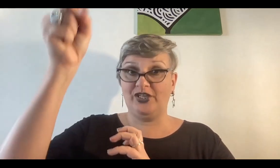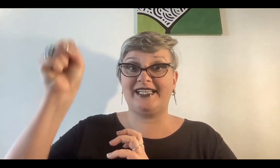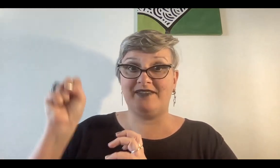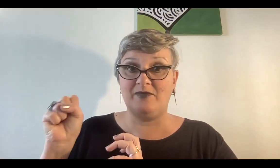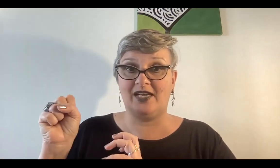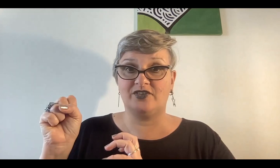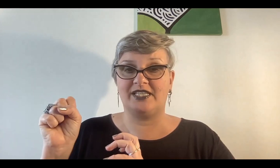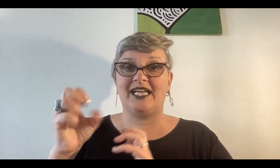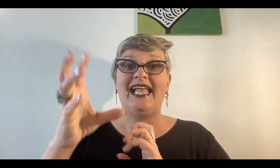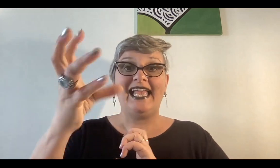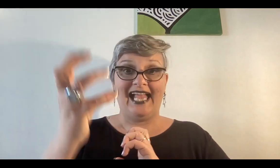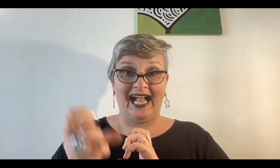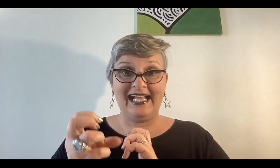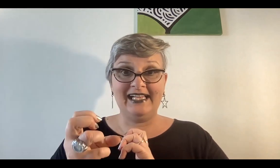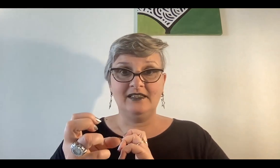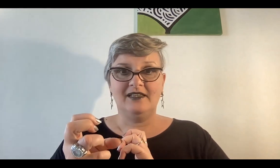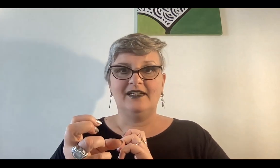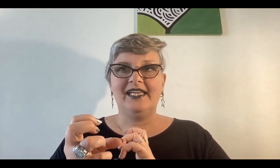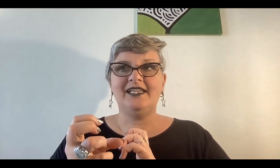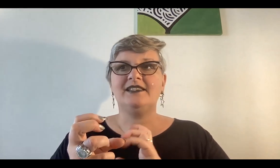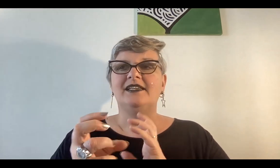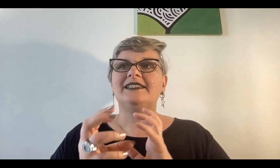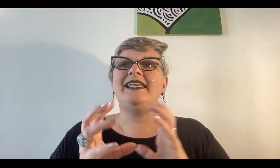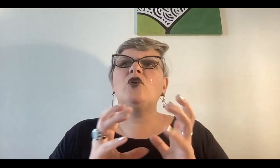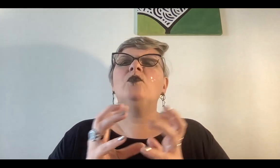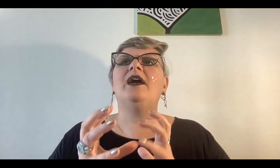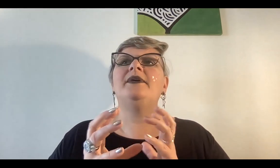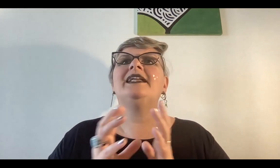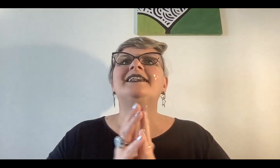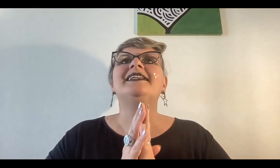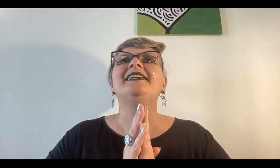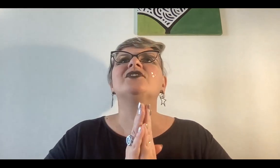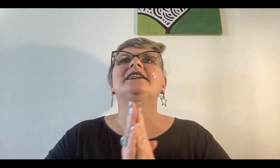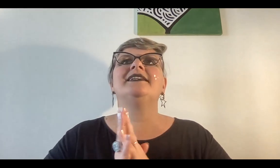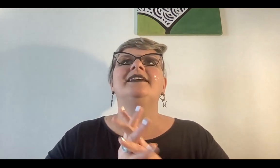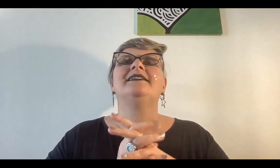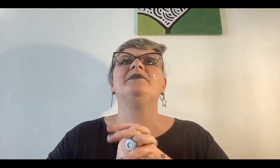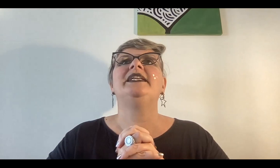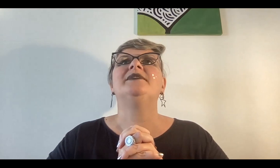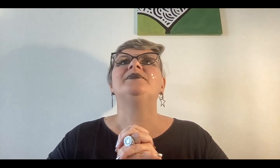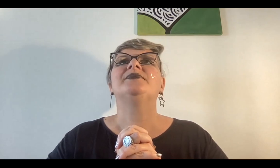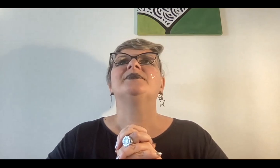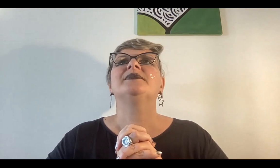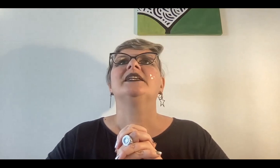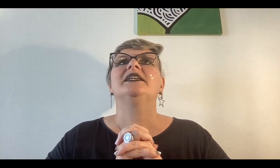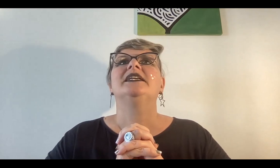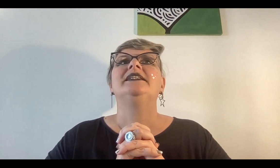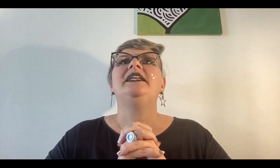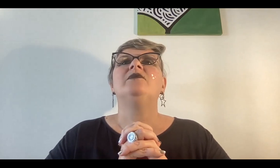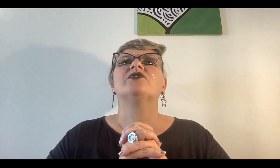donde recibimos la cosecha acá es sería como a ver las energías son las siguientes mira tenemos